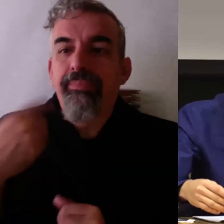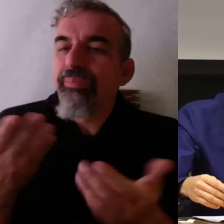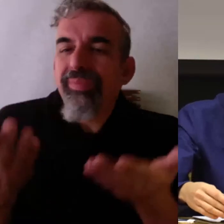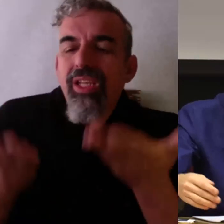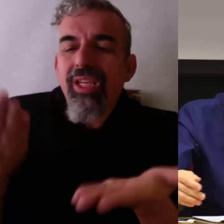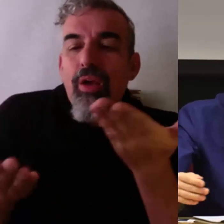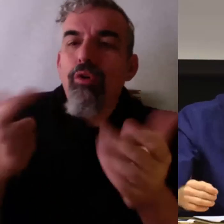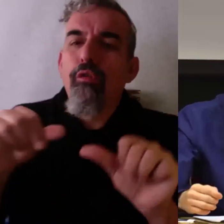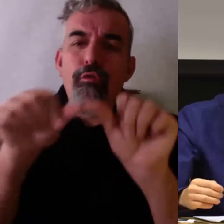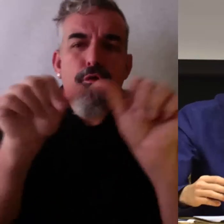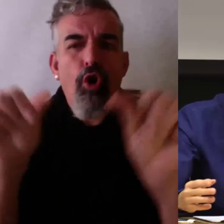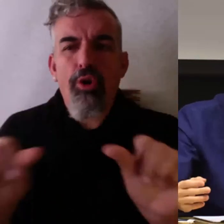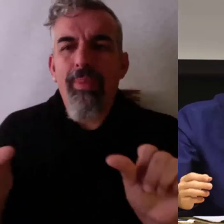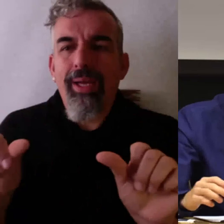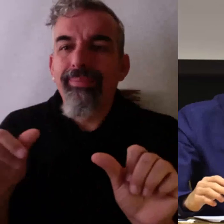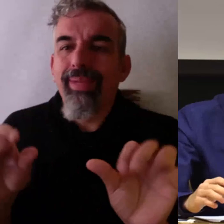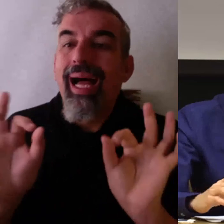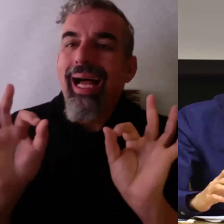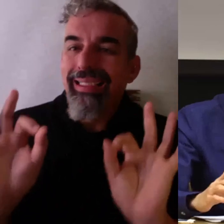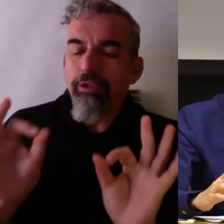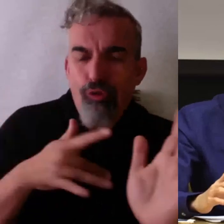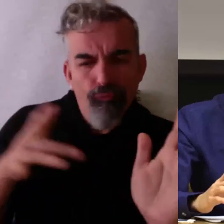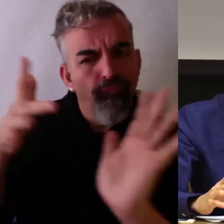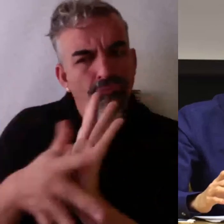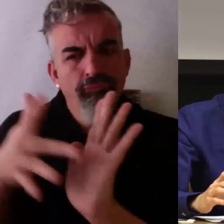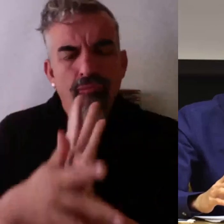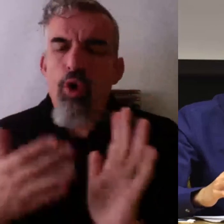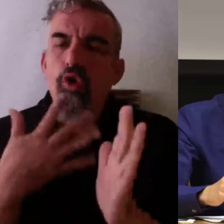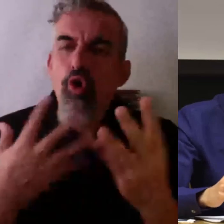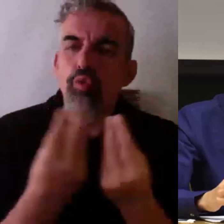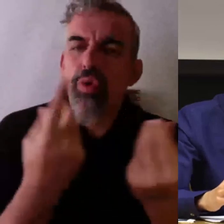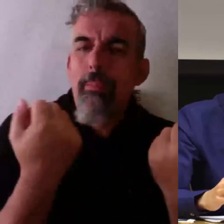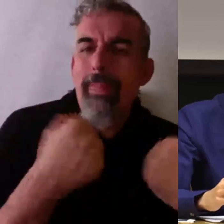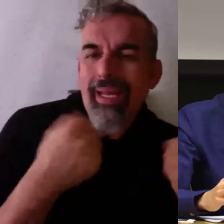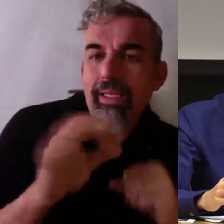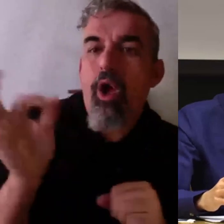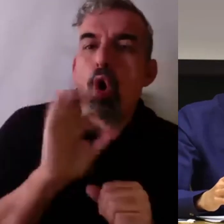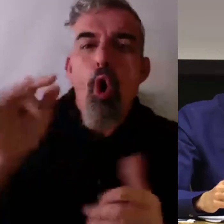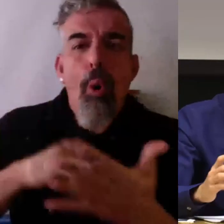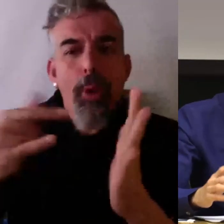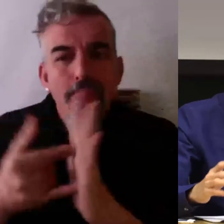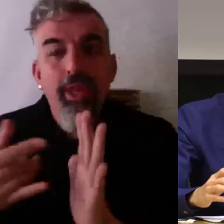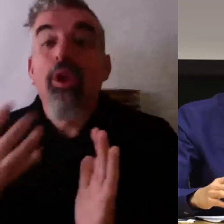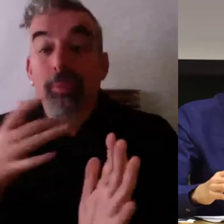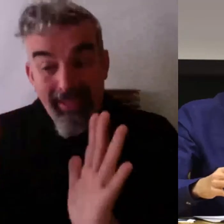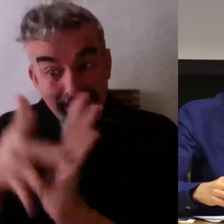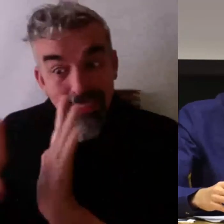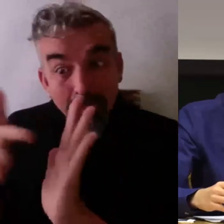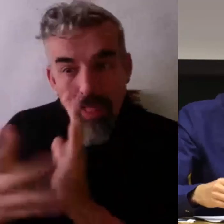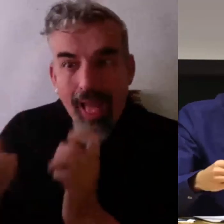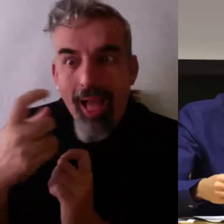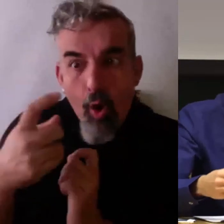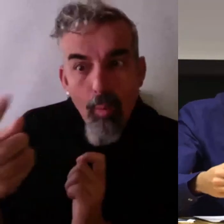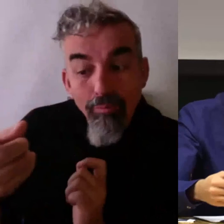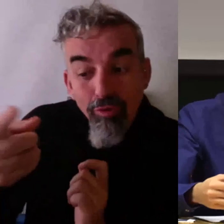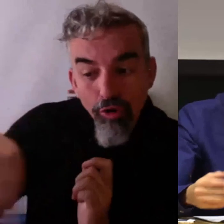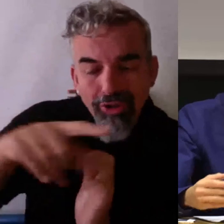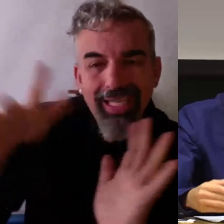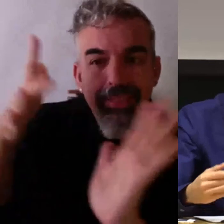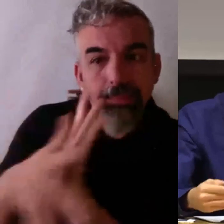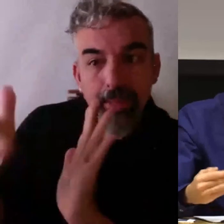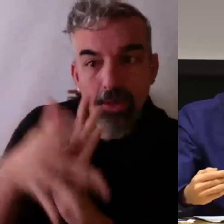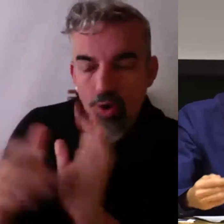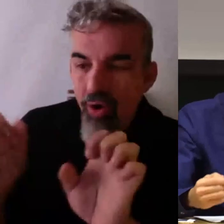práctica, con este proyecto, con demás, porque al final yo creo que justamente cuando se lo explica y cuando después de